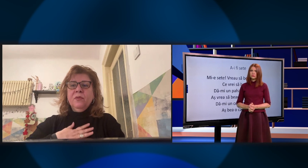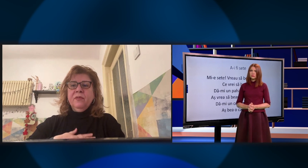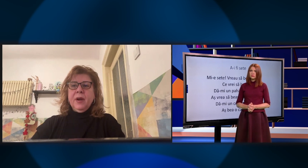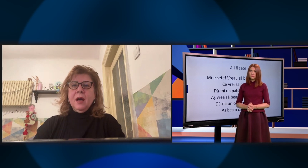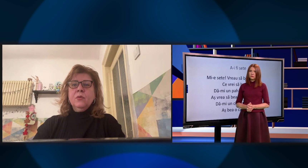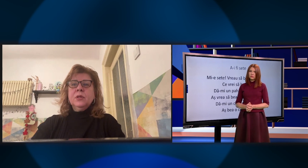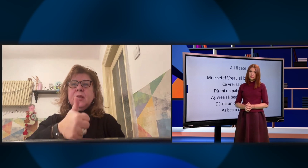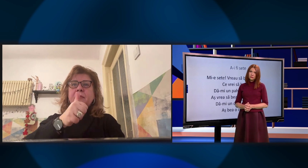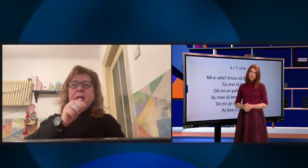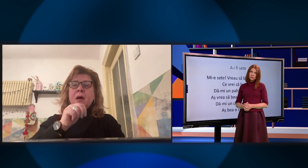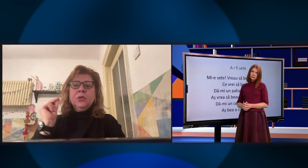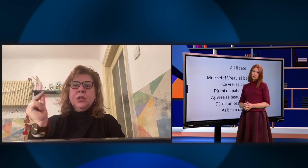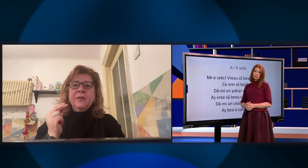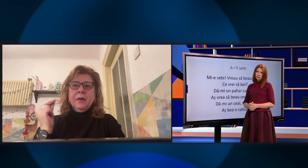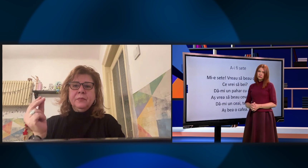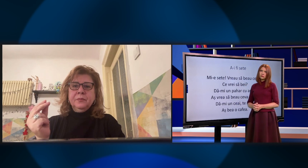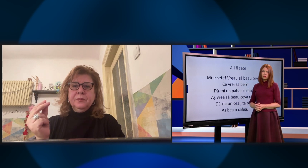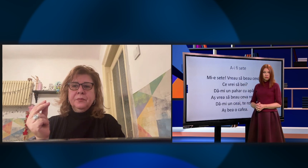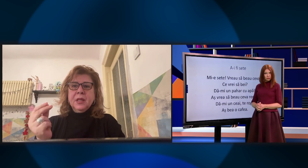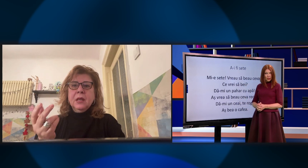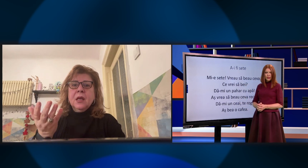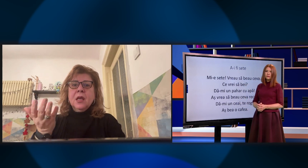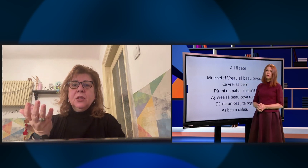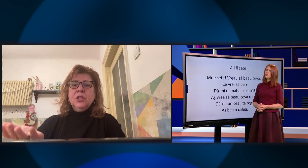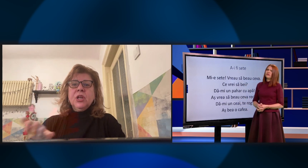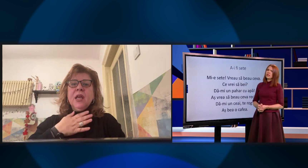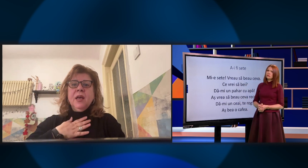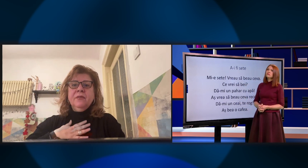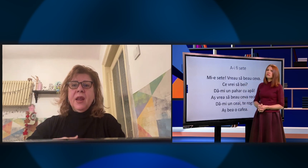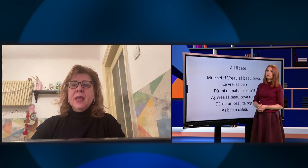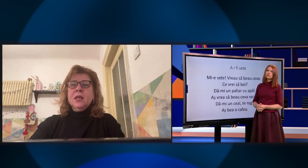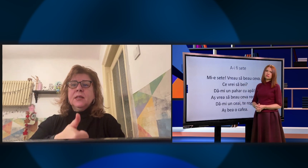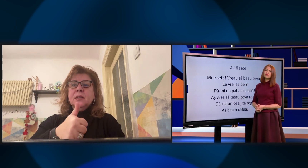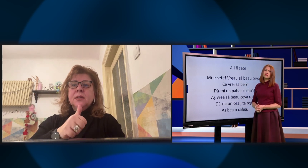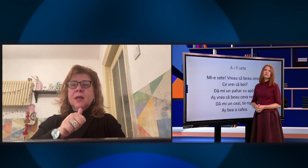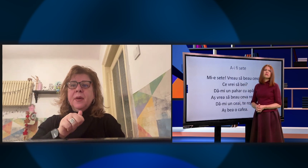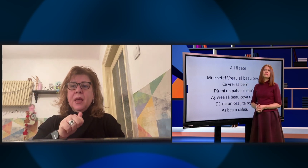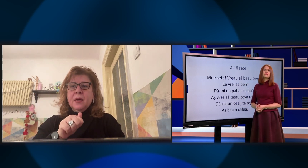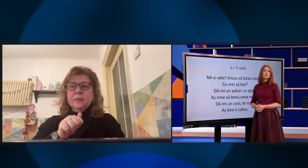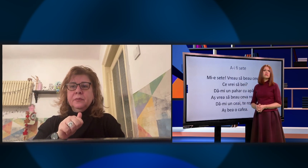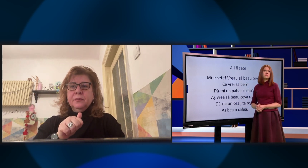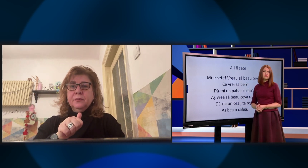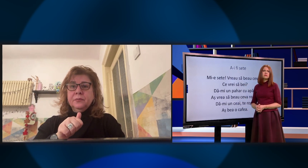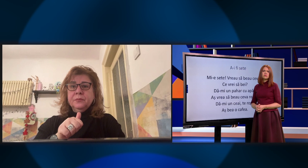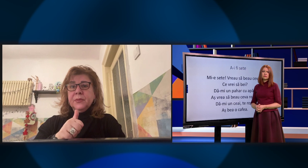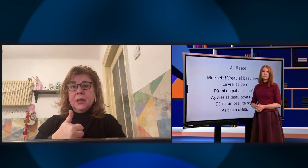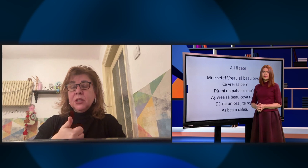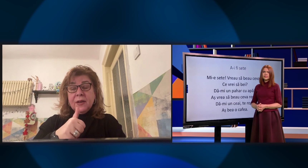Eu vreau să beau ceva. Bine. Ce vrei? Ce vrei să bei?